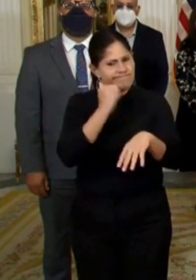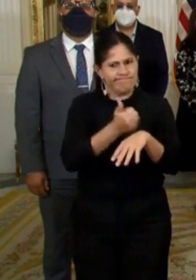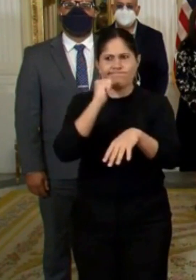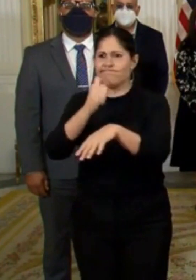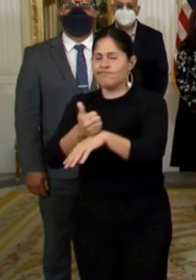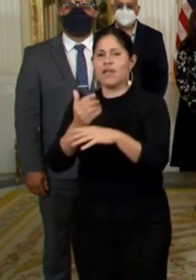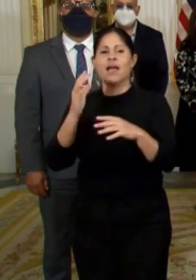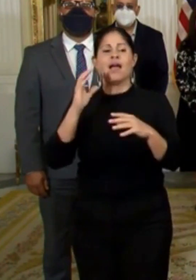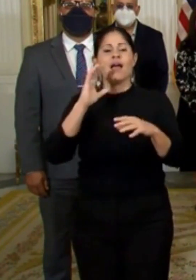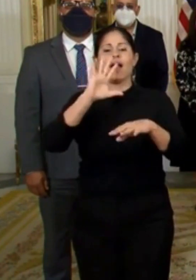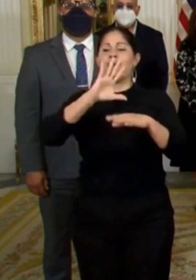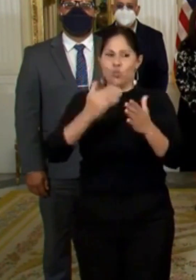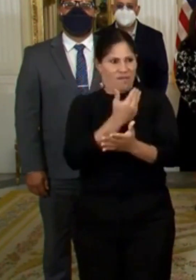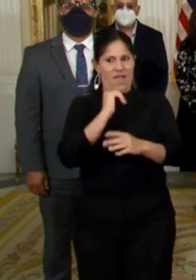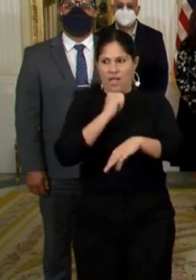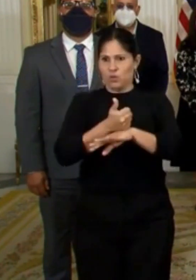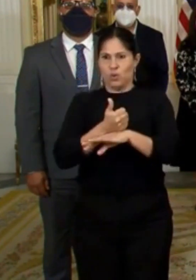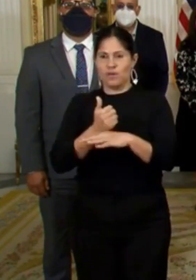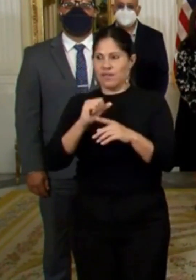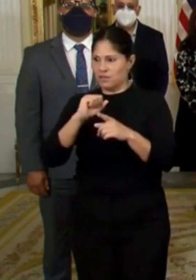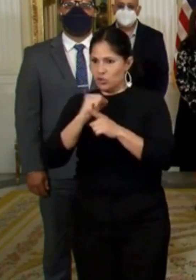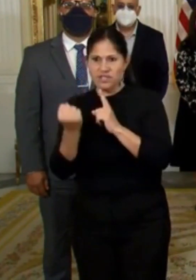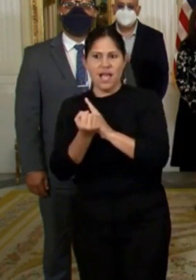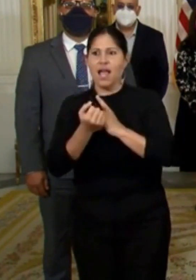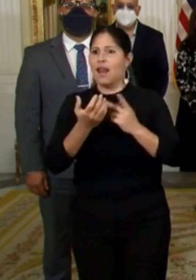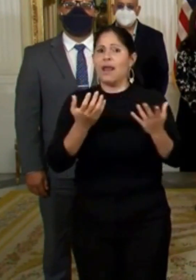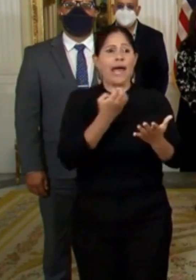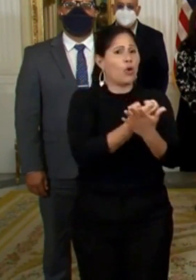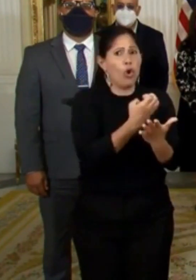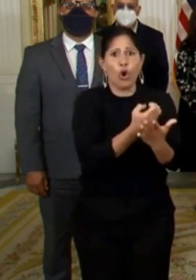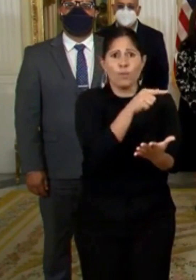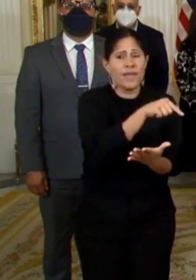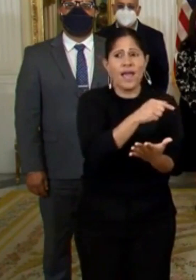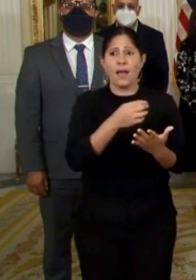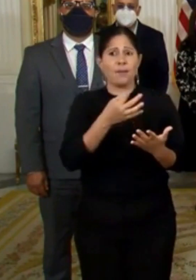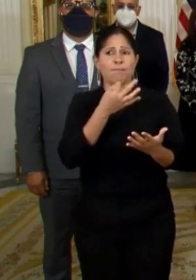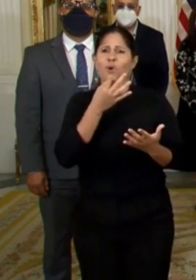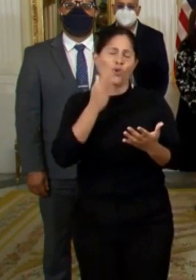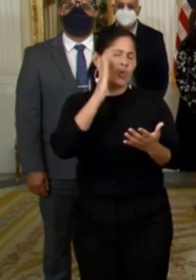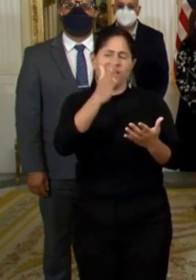y económica, y confiamos que pronto estaremos mejor que en el día de hoy. Sin embargo,